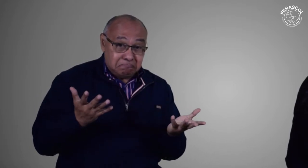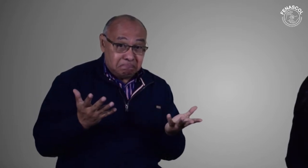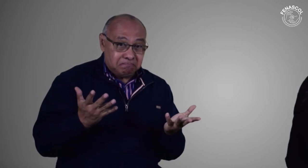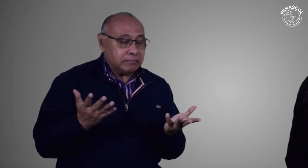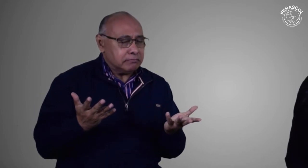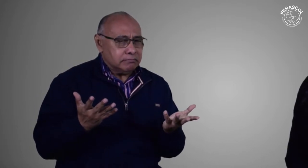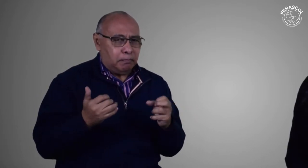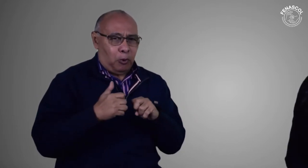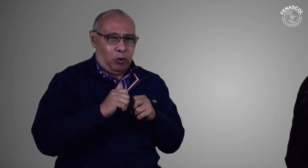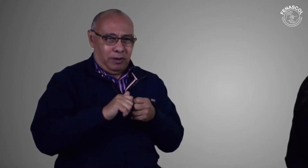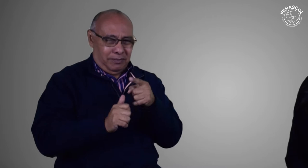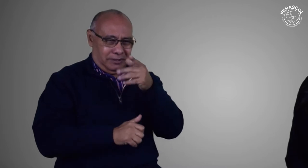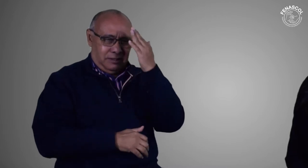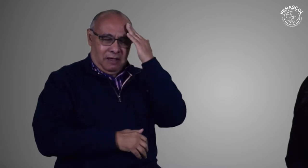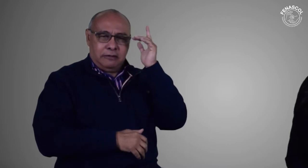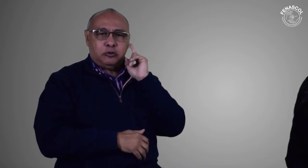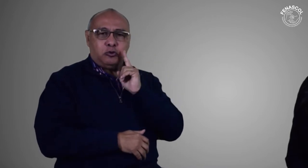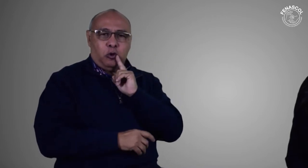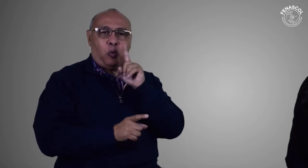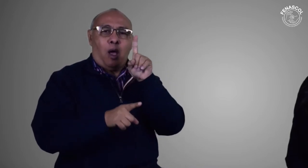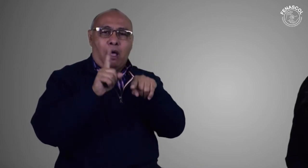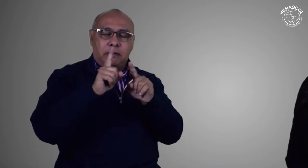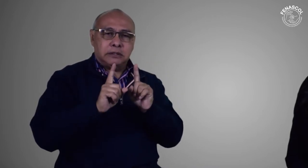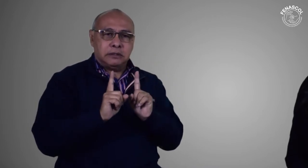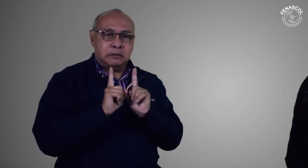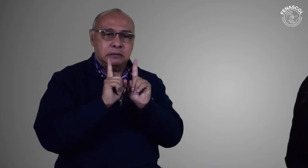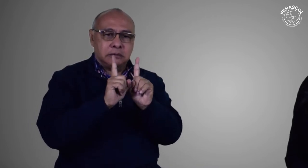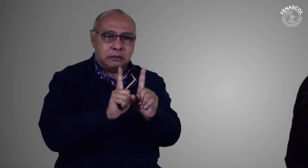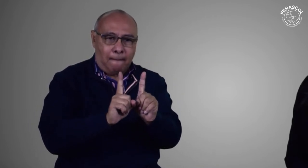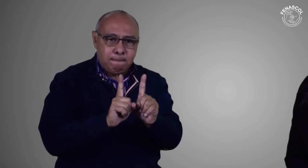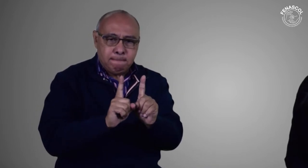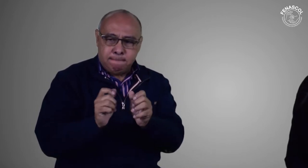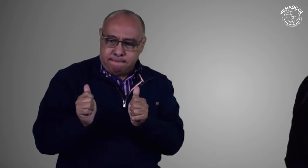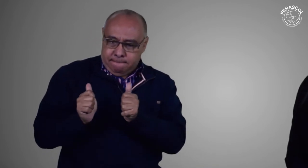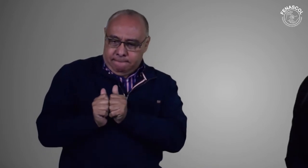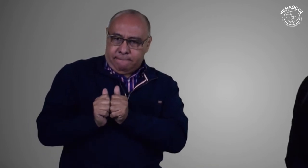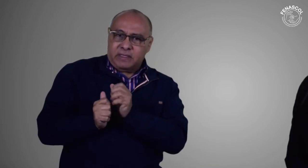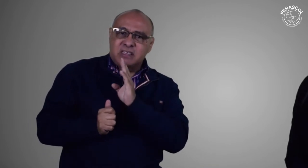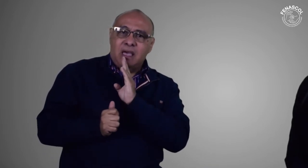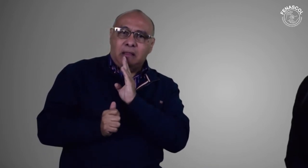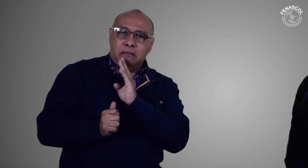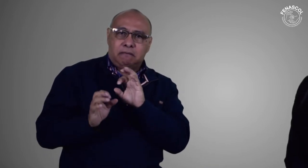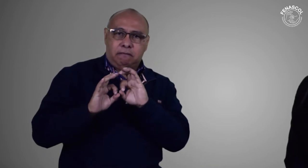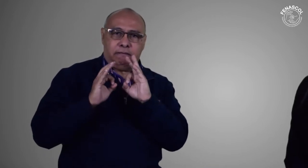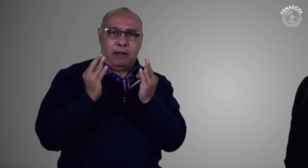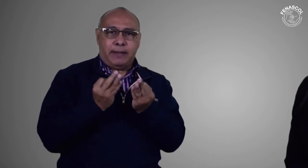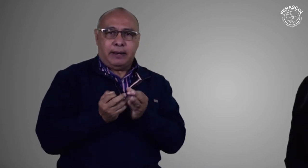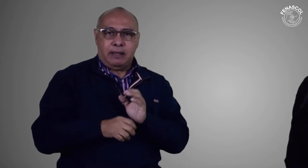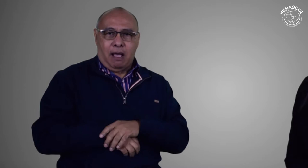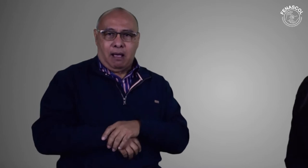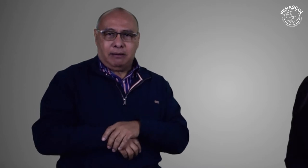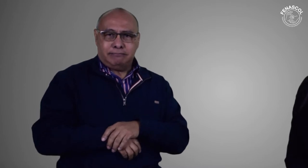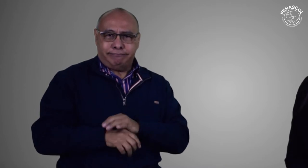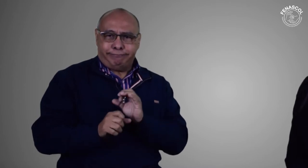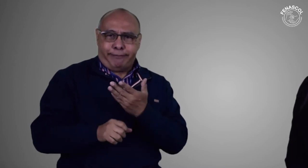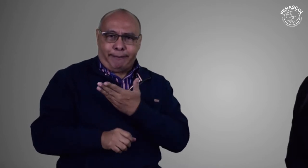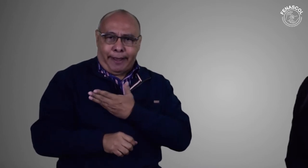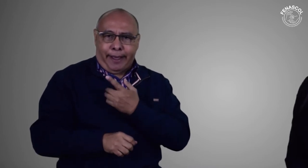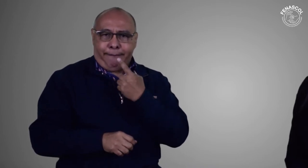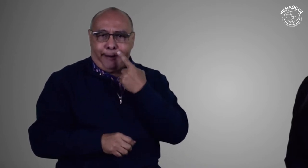accesibilidad. Muchos sordos para recibir la atención en salud dependen del acompañamiento de un familiar, ya sea